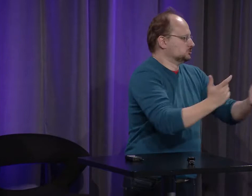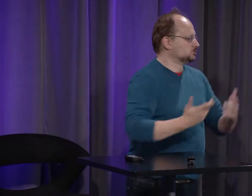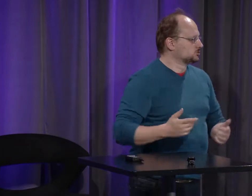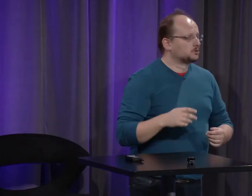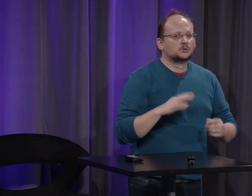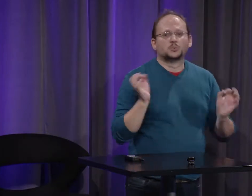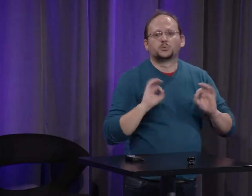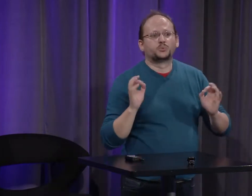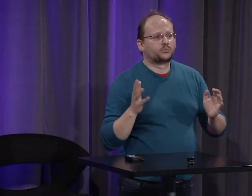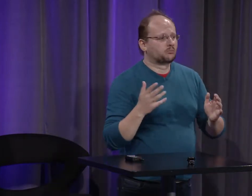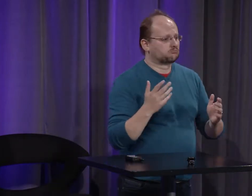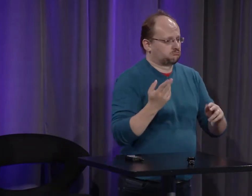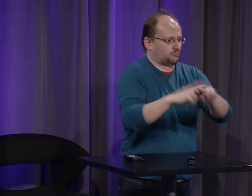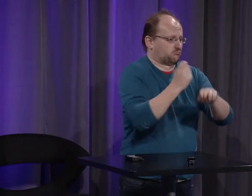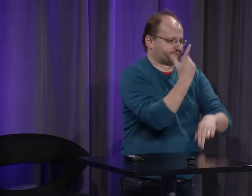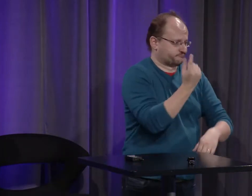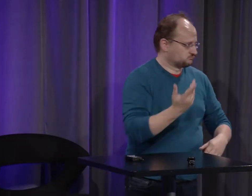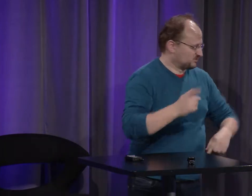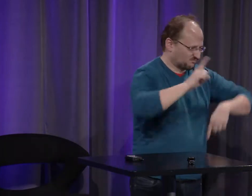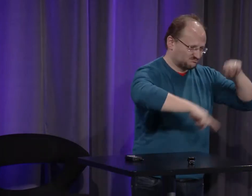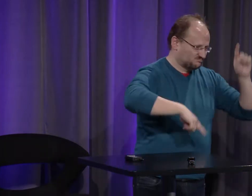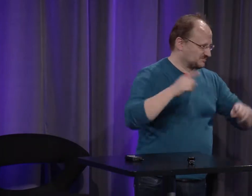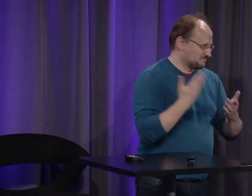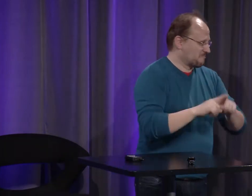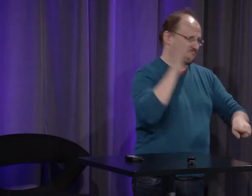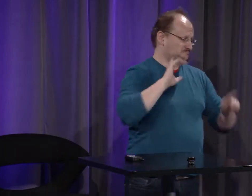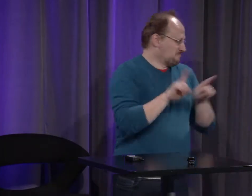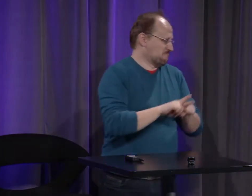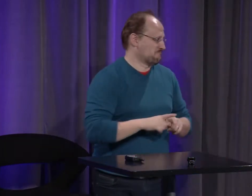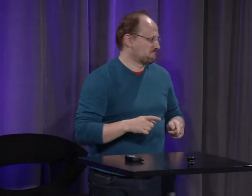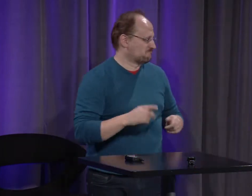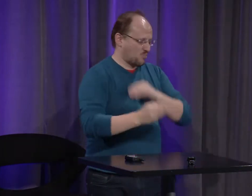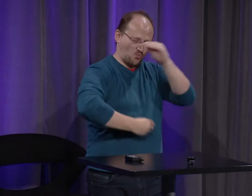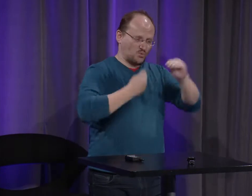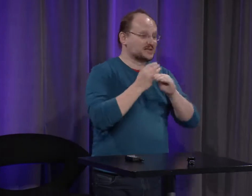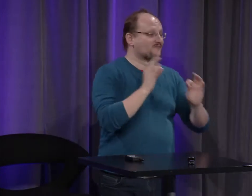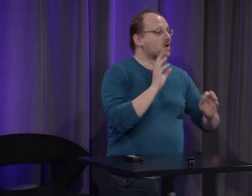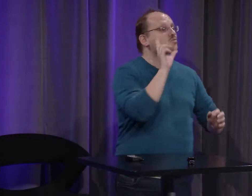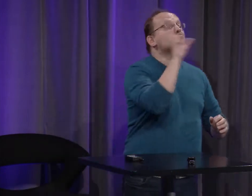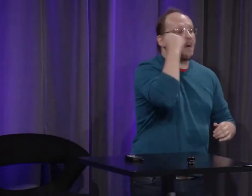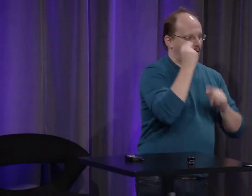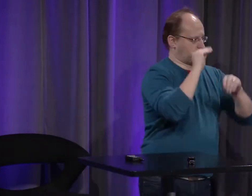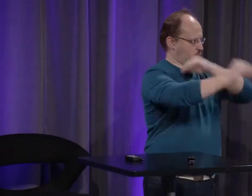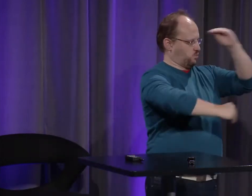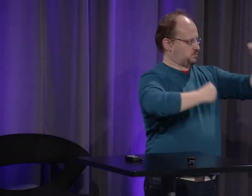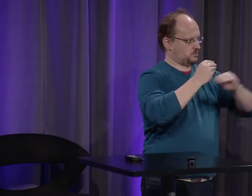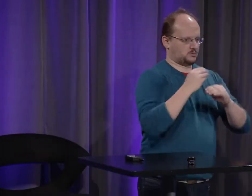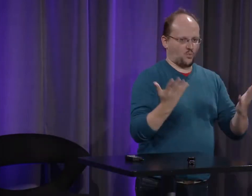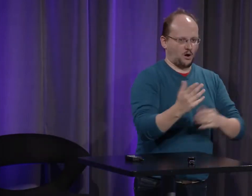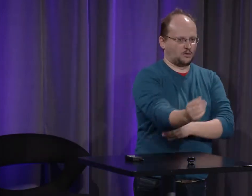donc après c'est une histoire de chance certains vont mourir tout de suite et d'autres vont être sauvés c'est